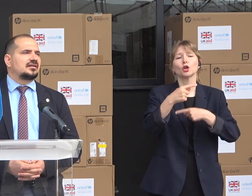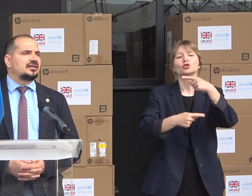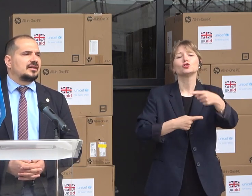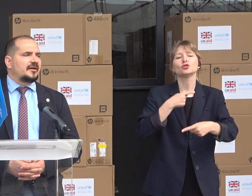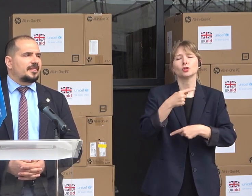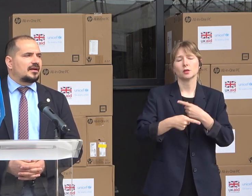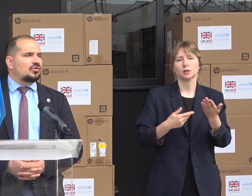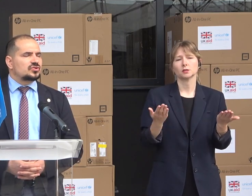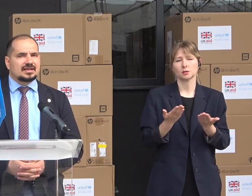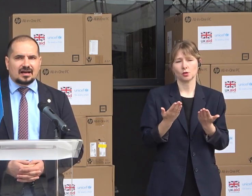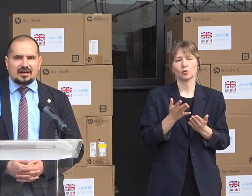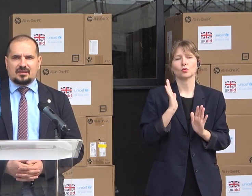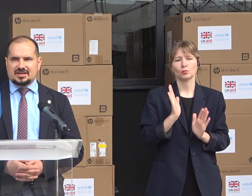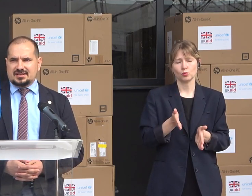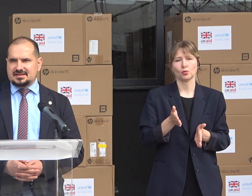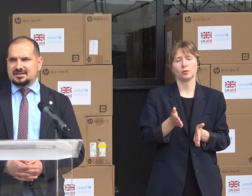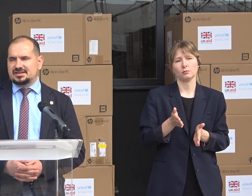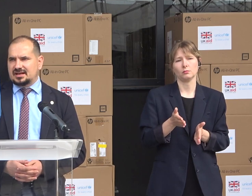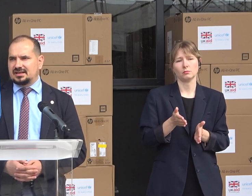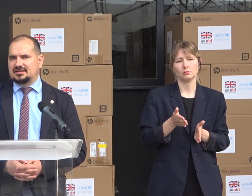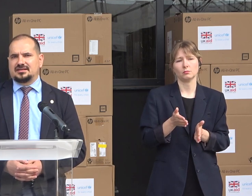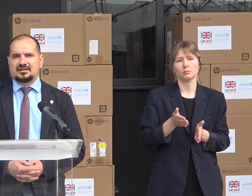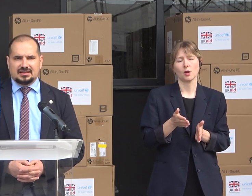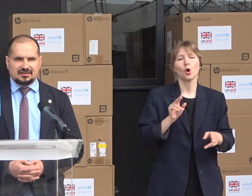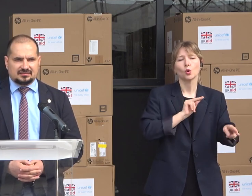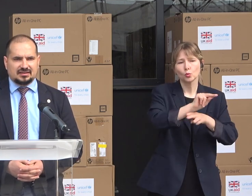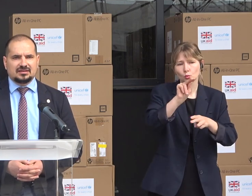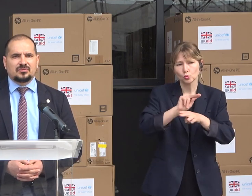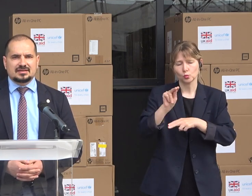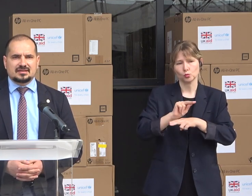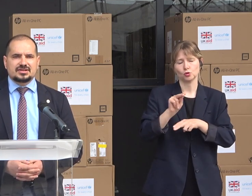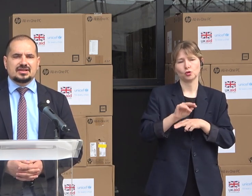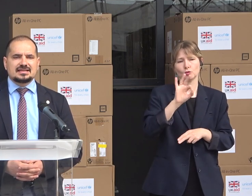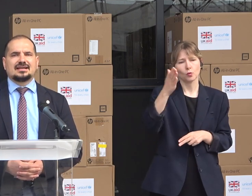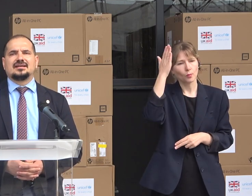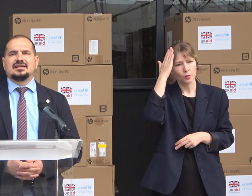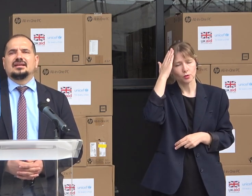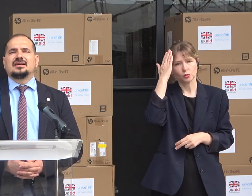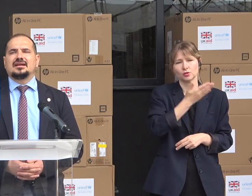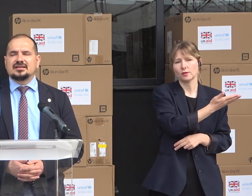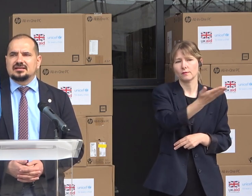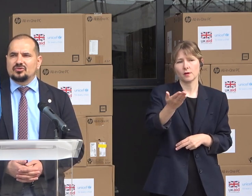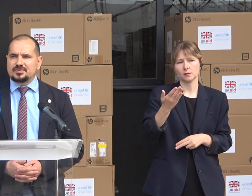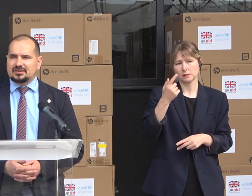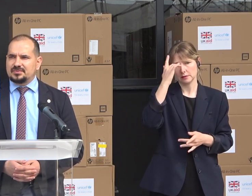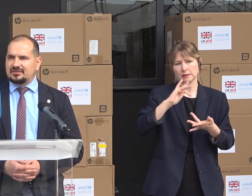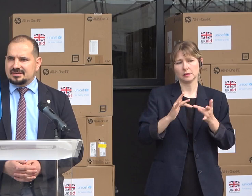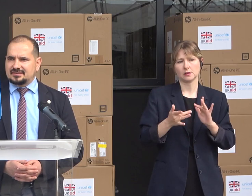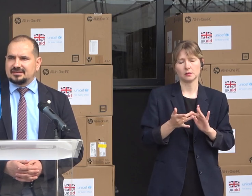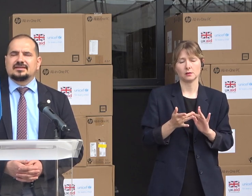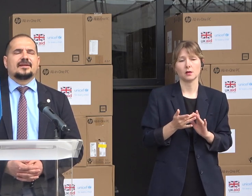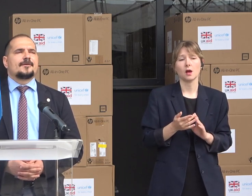consolida capacitățile digitale ale dumneavoastră. Să știți că, în lupta